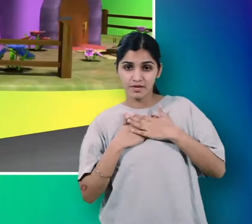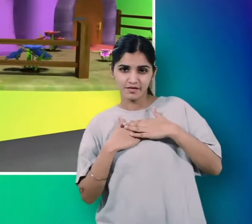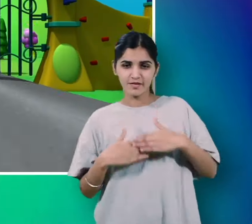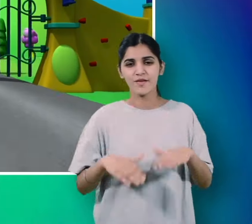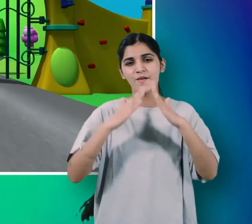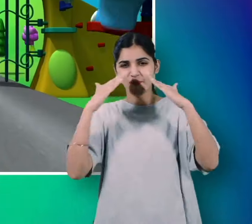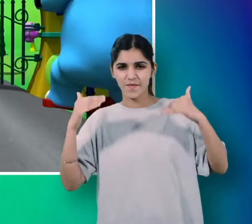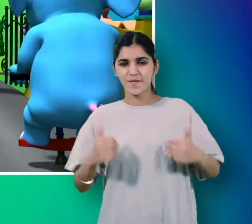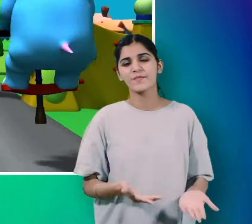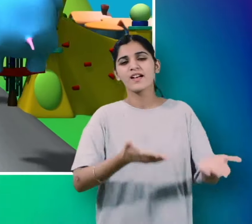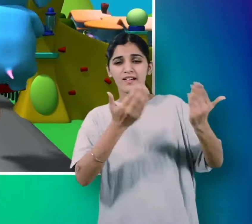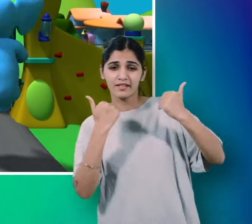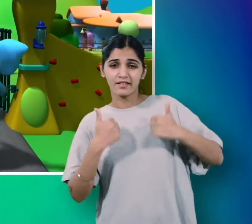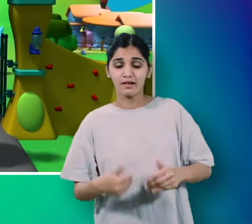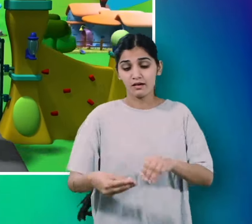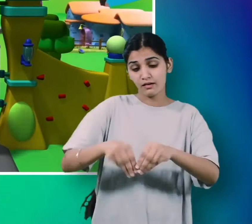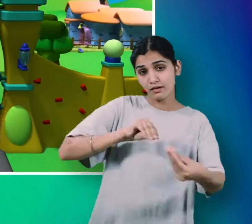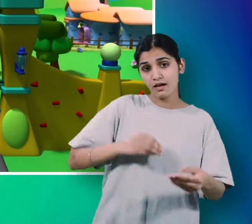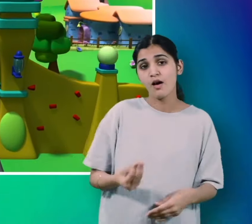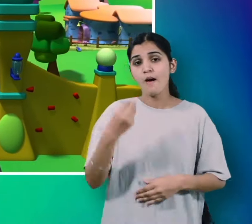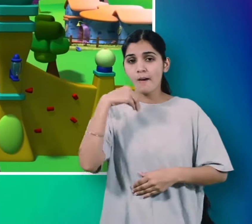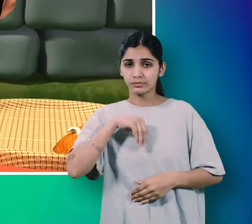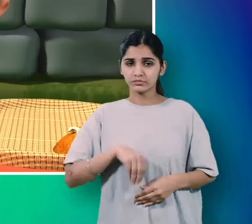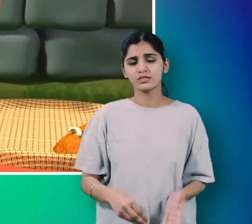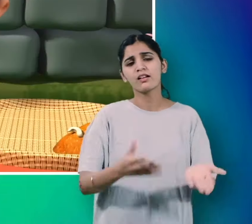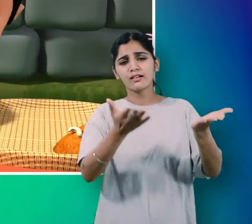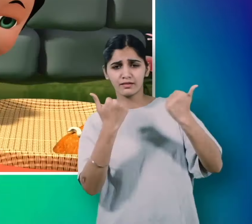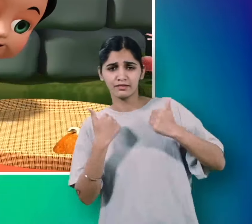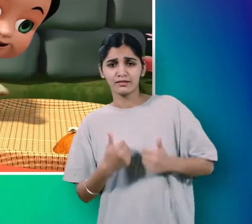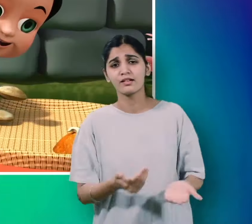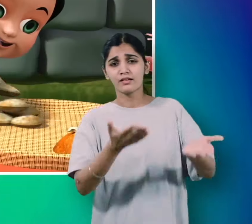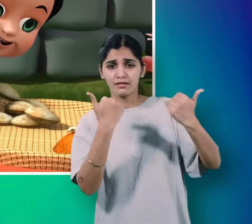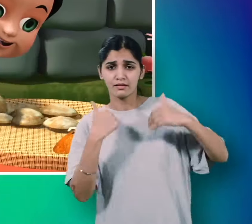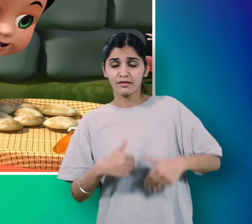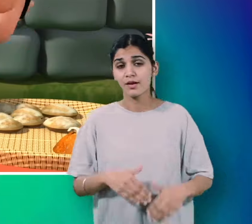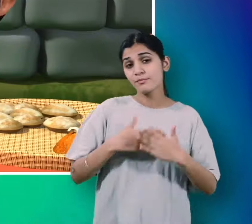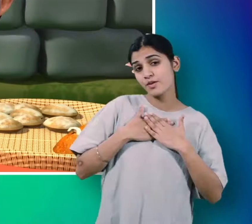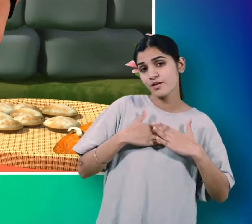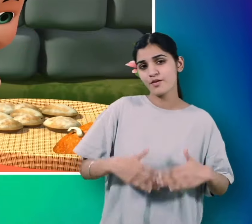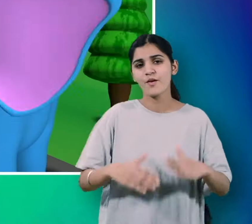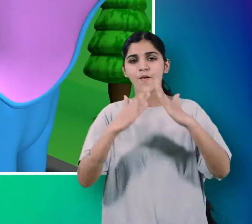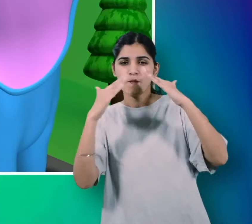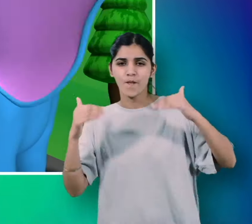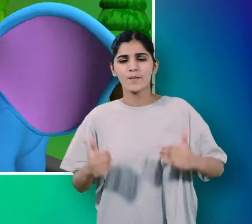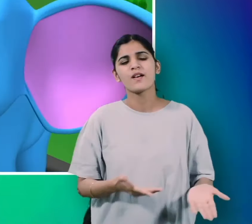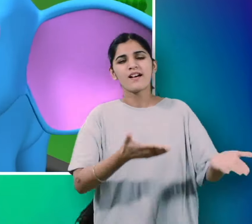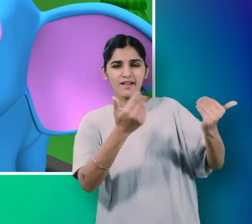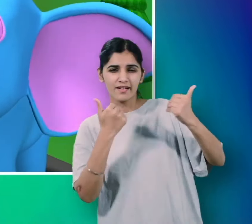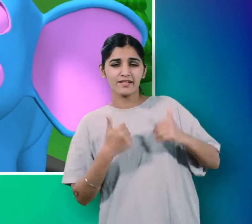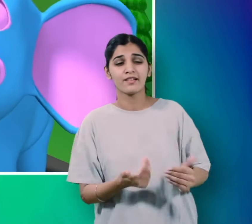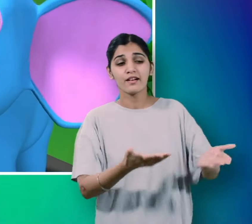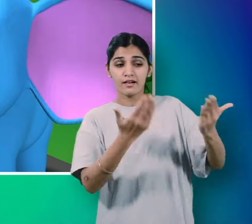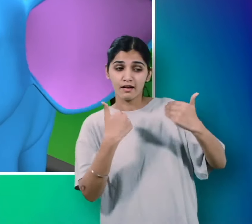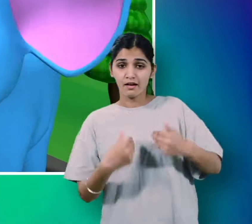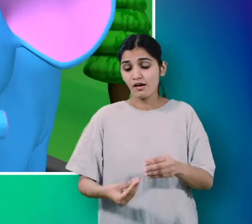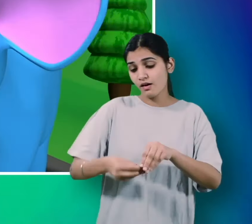मेरे घर भी आओ ना हलवा पूरी खाओ ना मेरे घर भी आओ ना